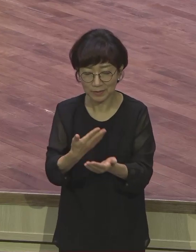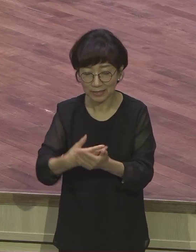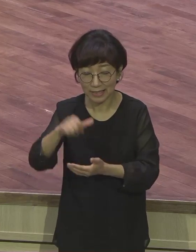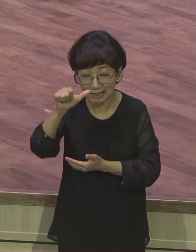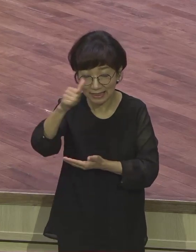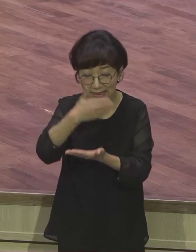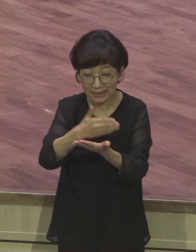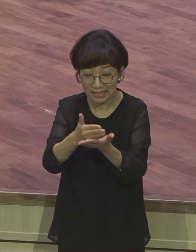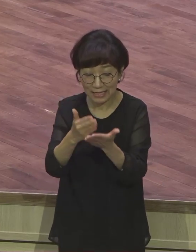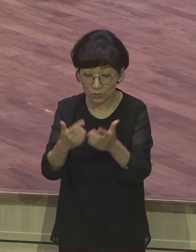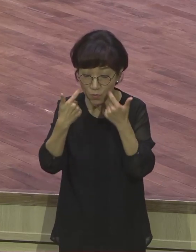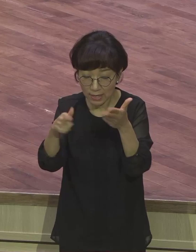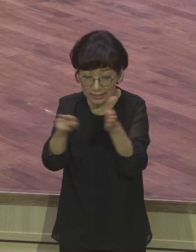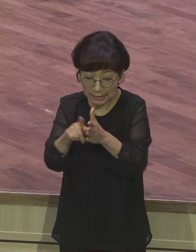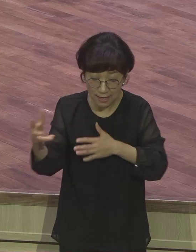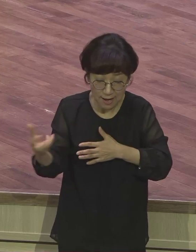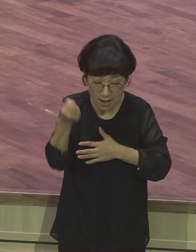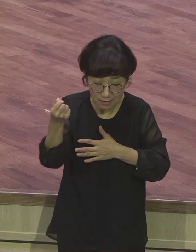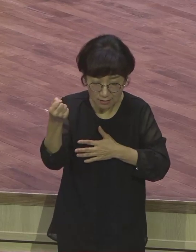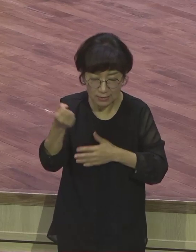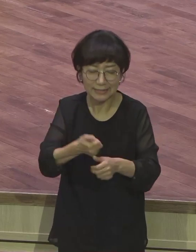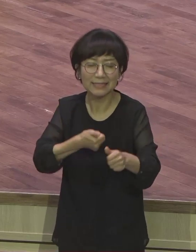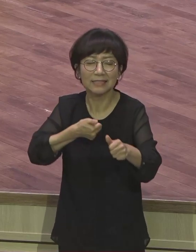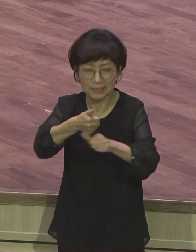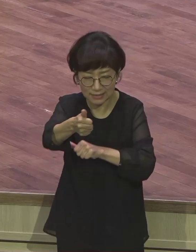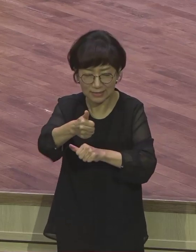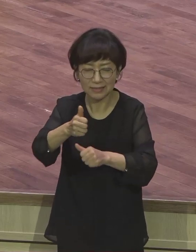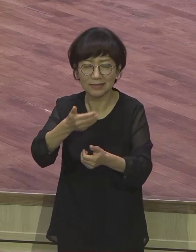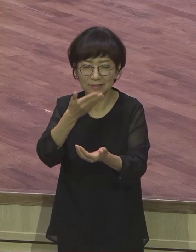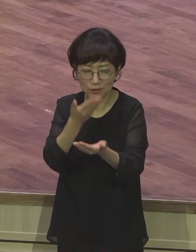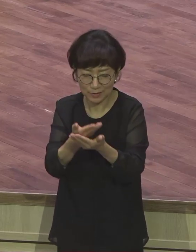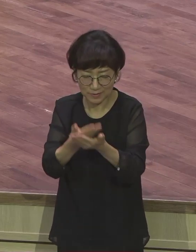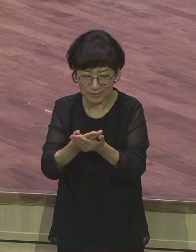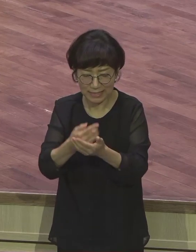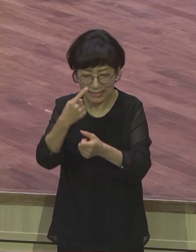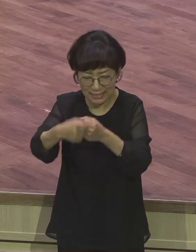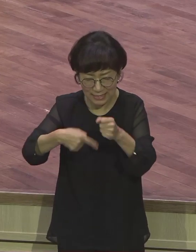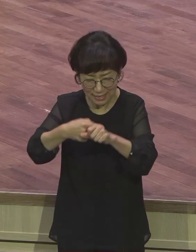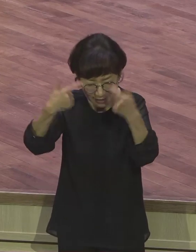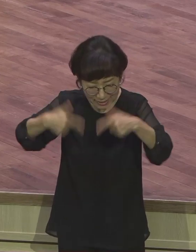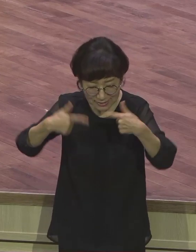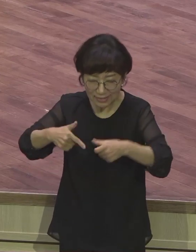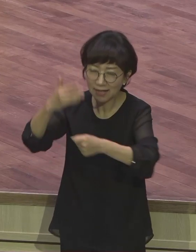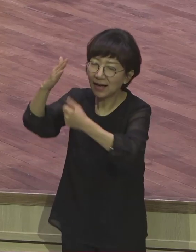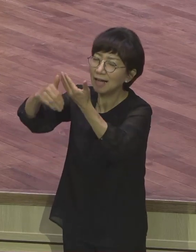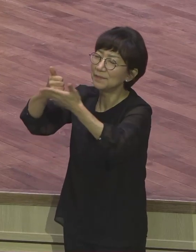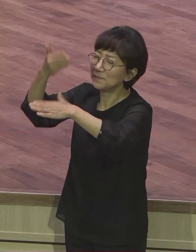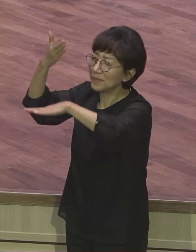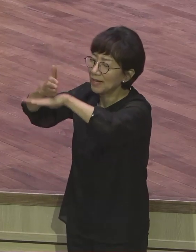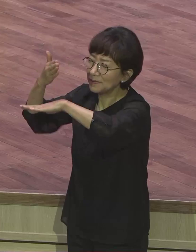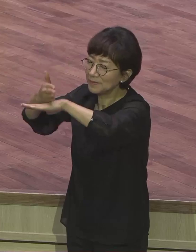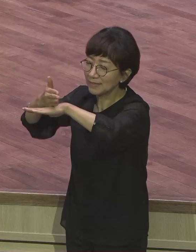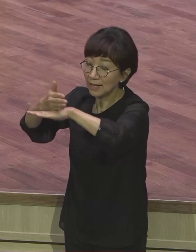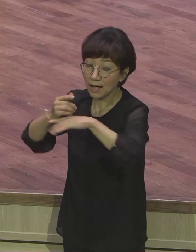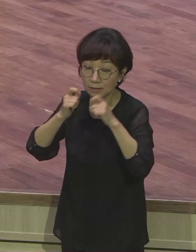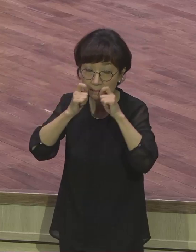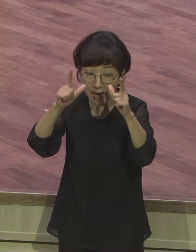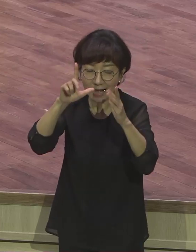이기게 하여 주옵소서 365일 늘 하나님 앞에 감사하며 하루를 시작하는 깨어있는 성도들을